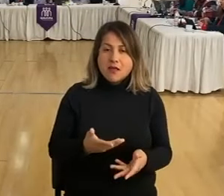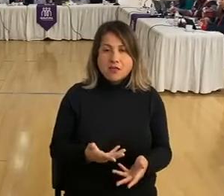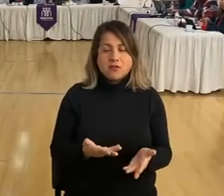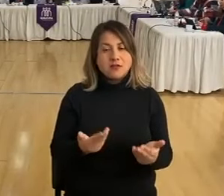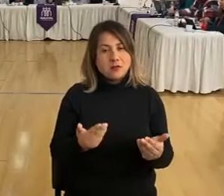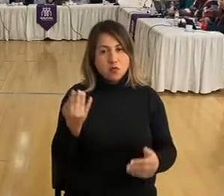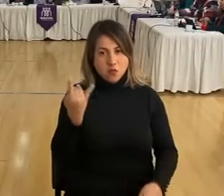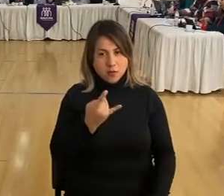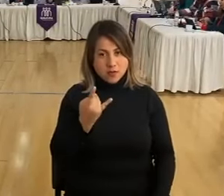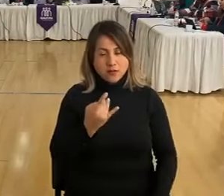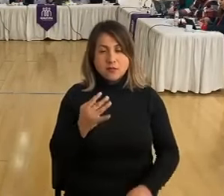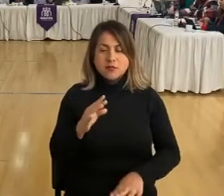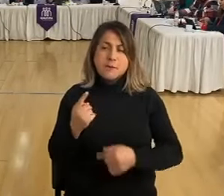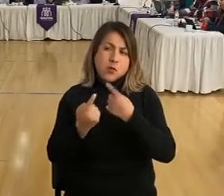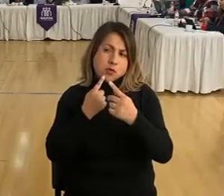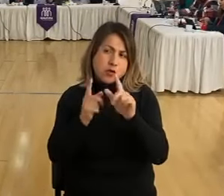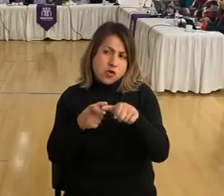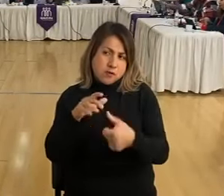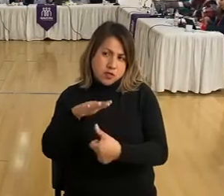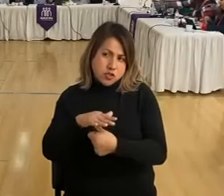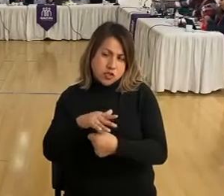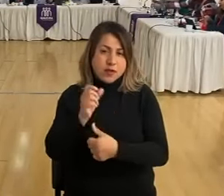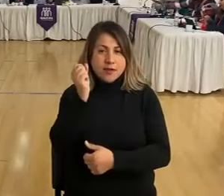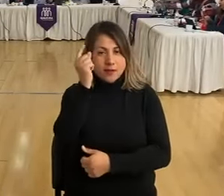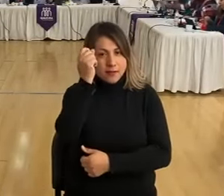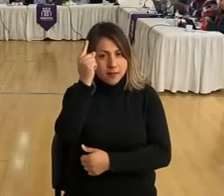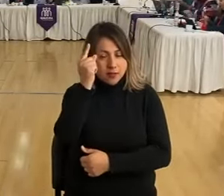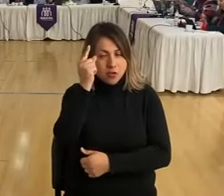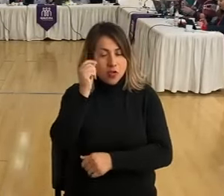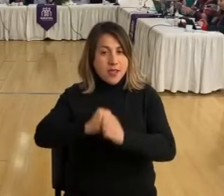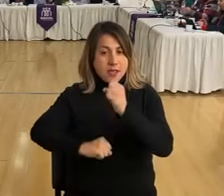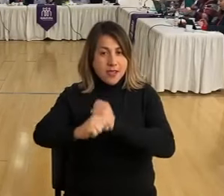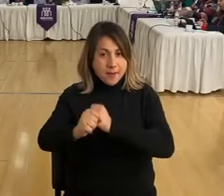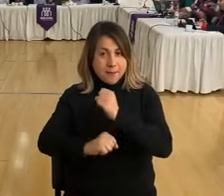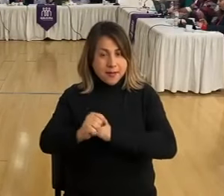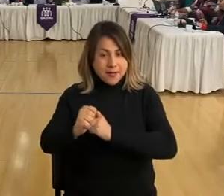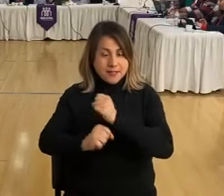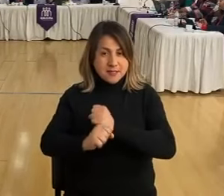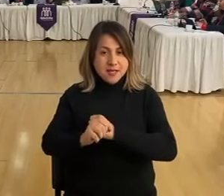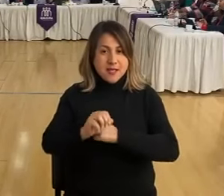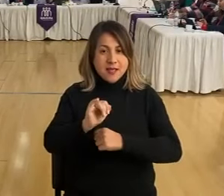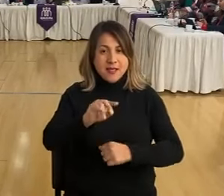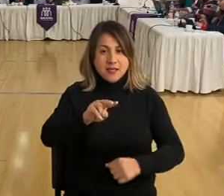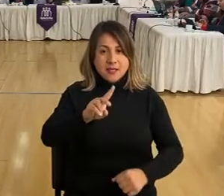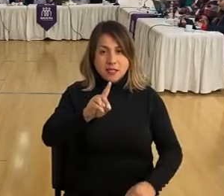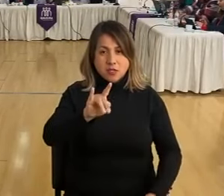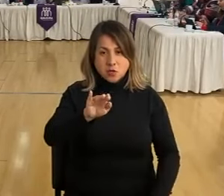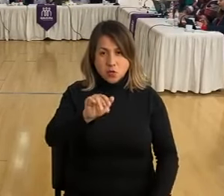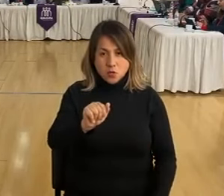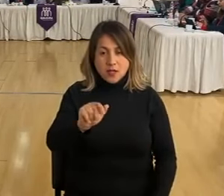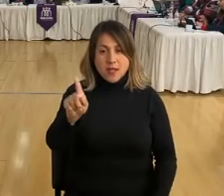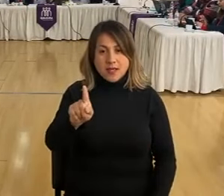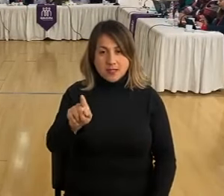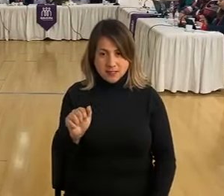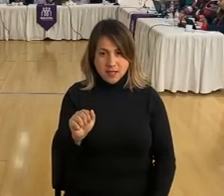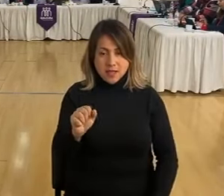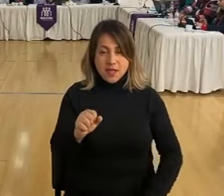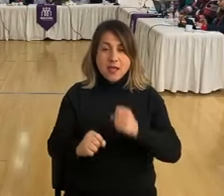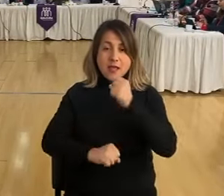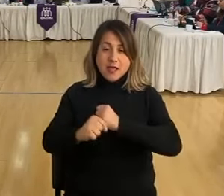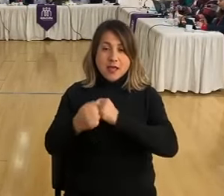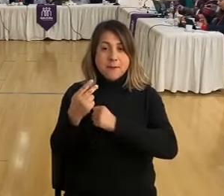consulta en comisión y entiendo que la empresa Indura S.A. es una empresa